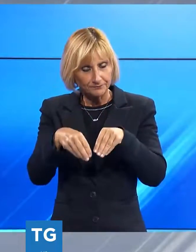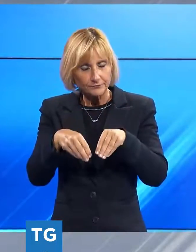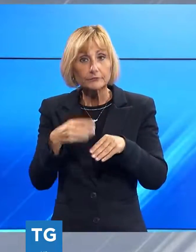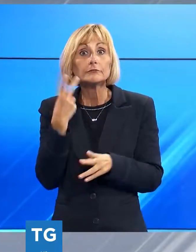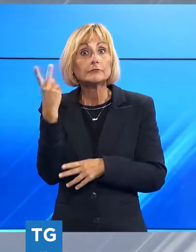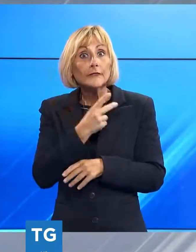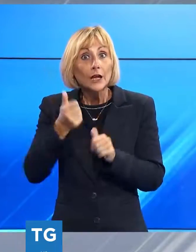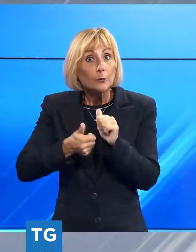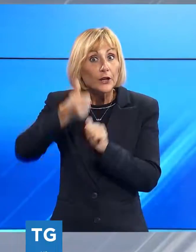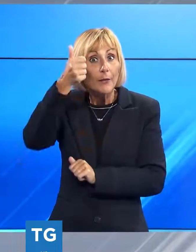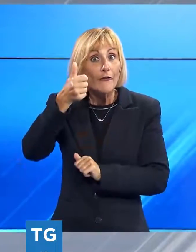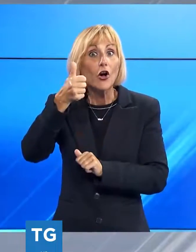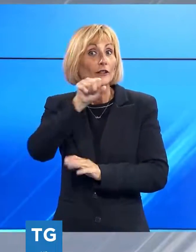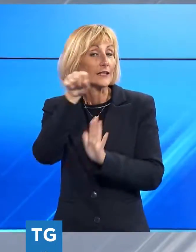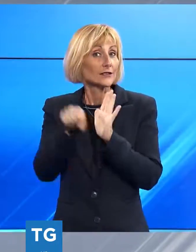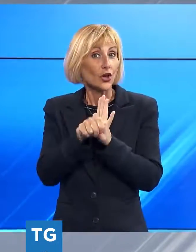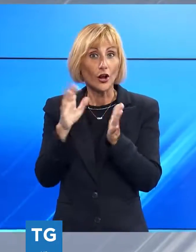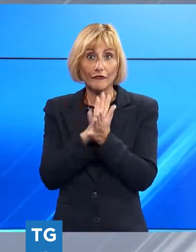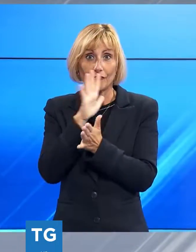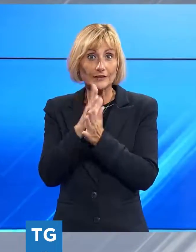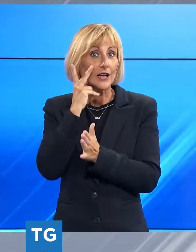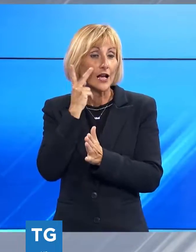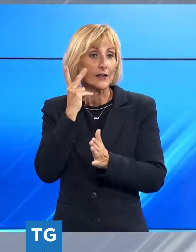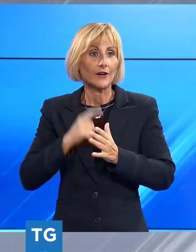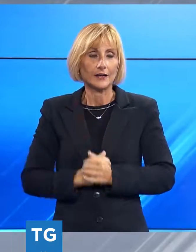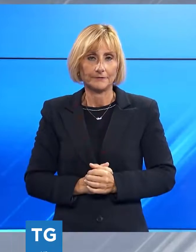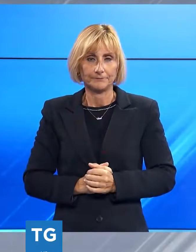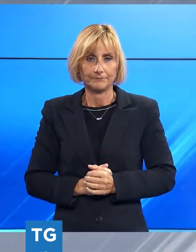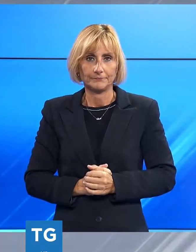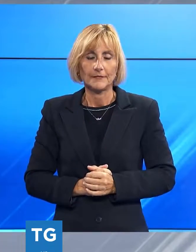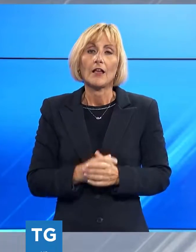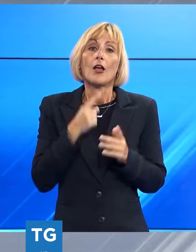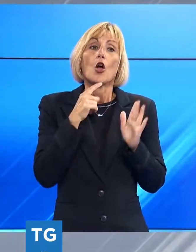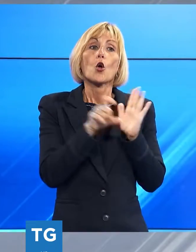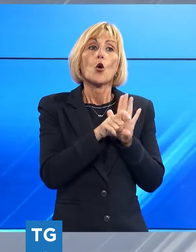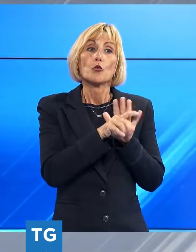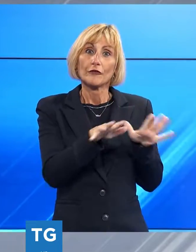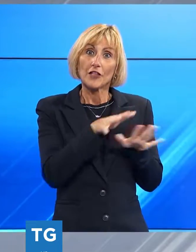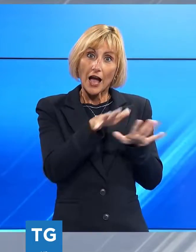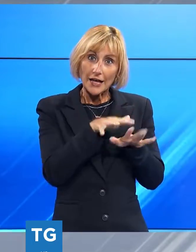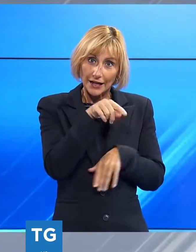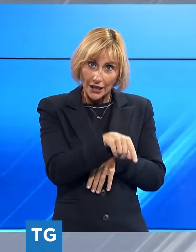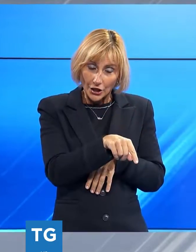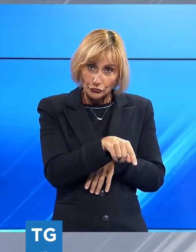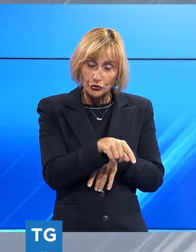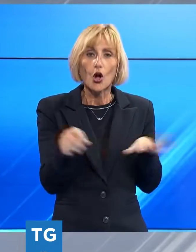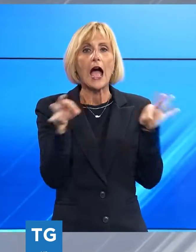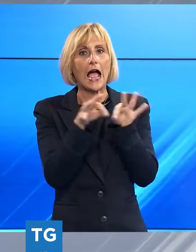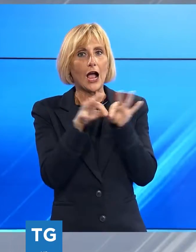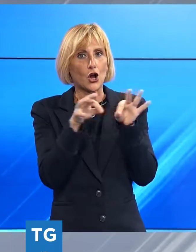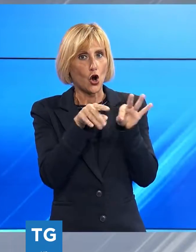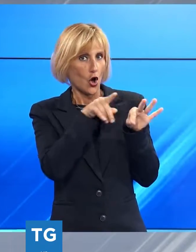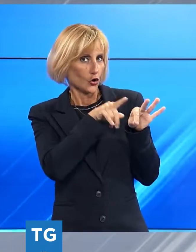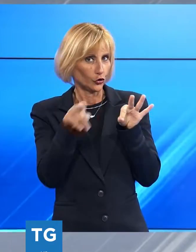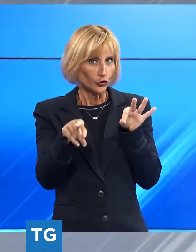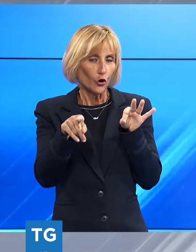volta nella storia della manifestazione. È un connubio quello che sta proseguendo con il comune di Viareggio, iniziato con l'arrivo delle statue di Catalano,